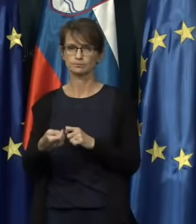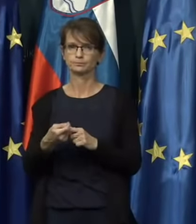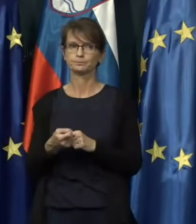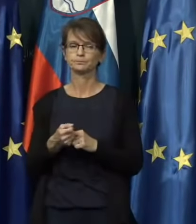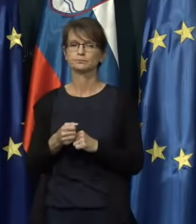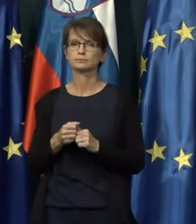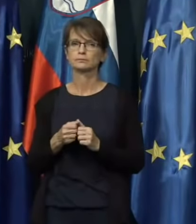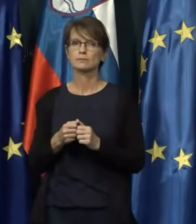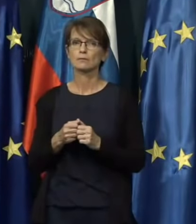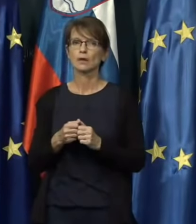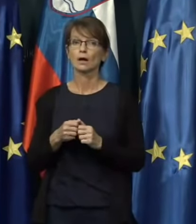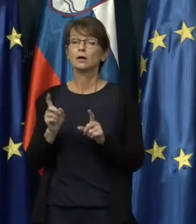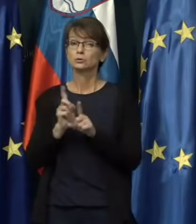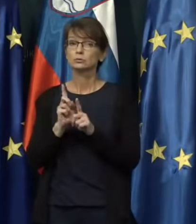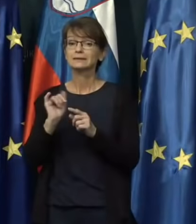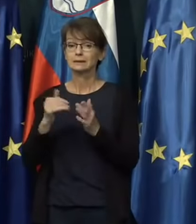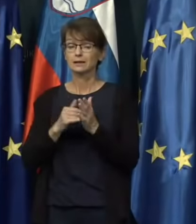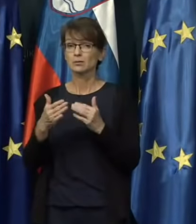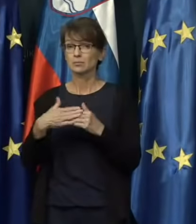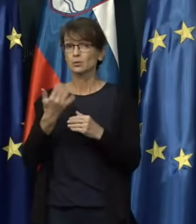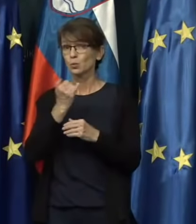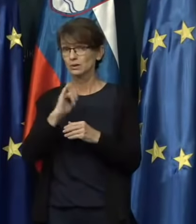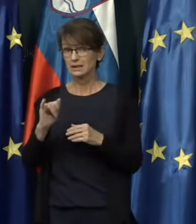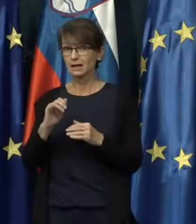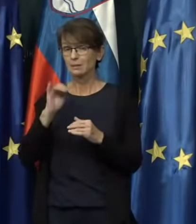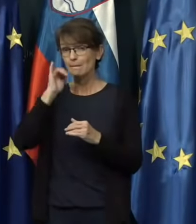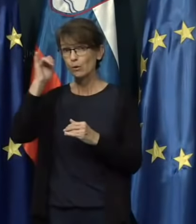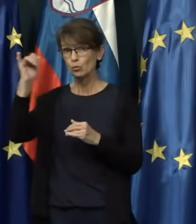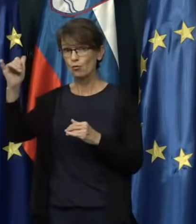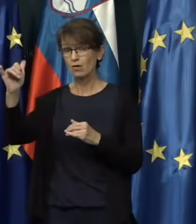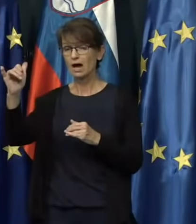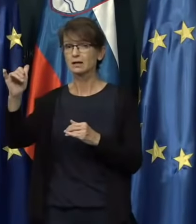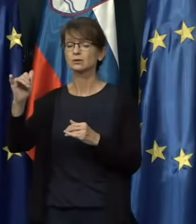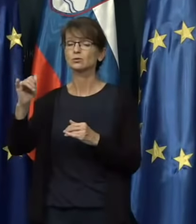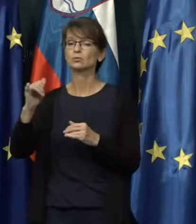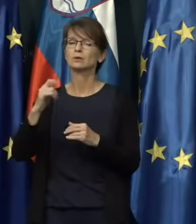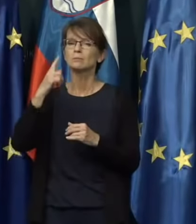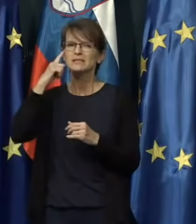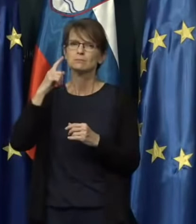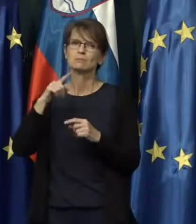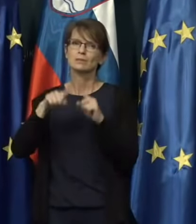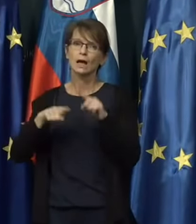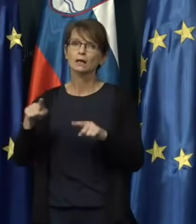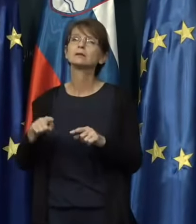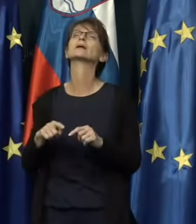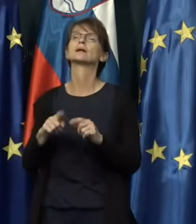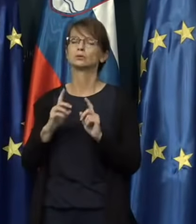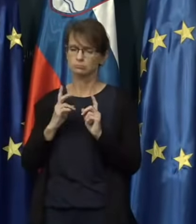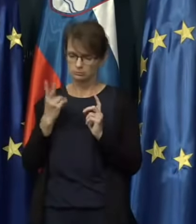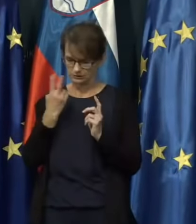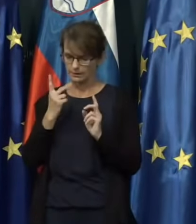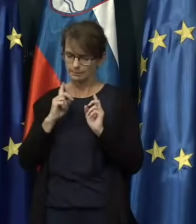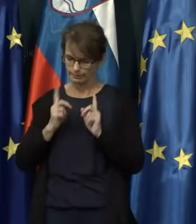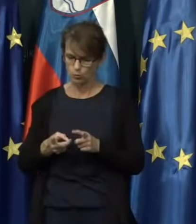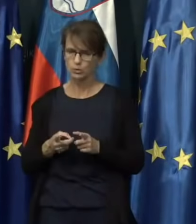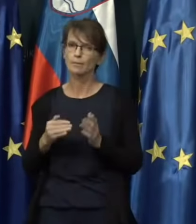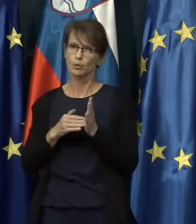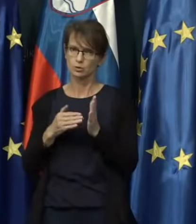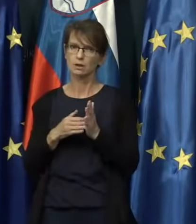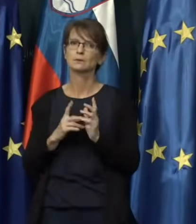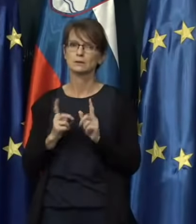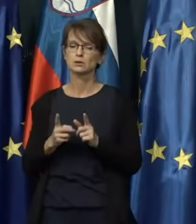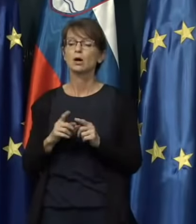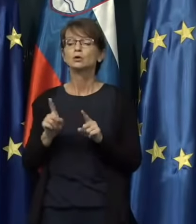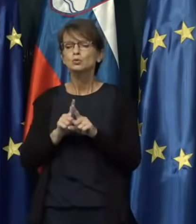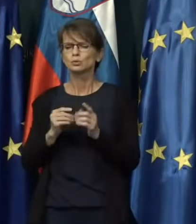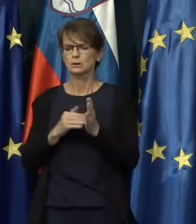Predvsem je pa treba tudi pri vsakem potovanju, jaz verjamem, da nekatera so tudi potrebna, upošteva, tudi so vsa ta